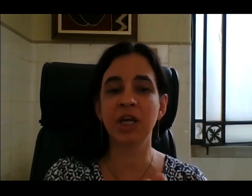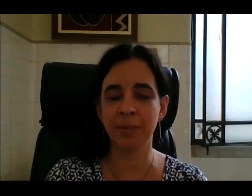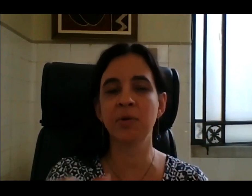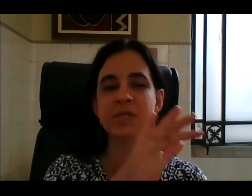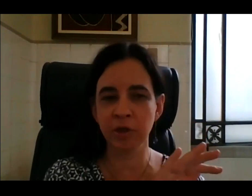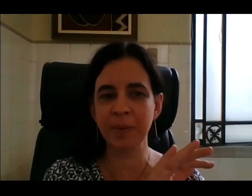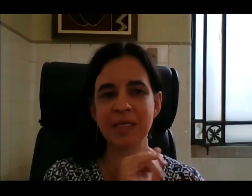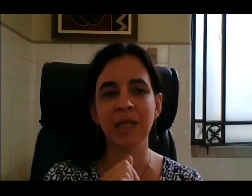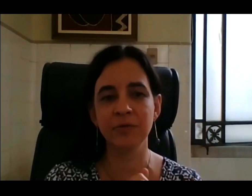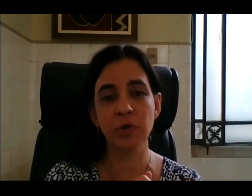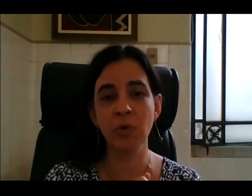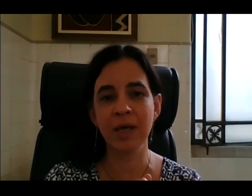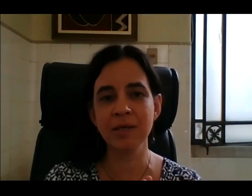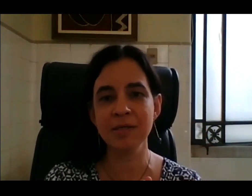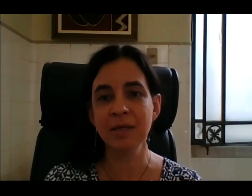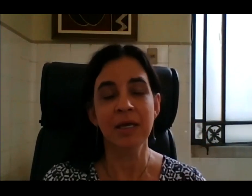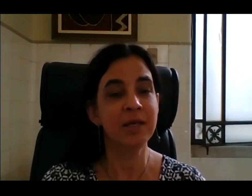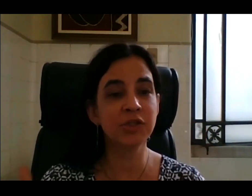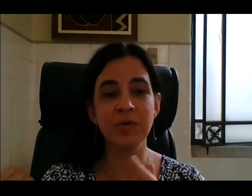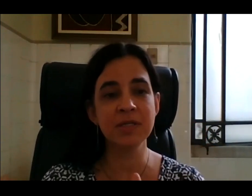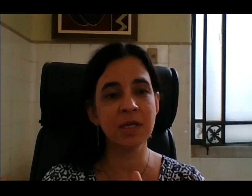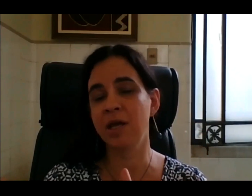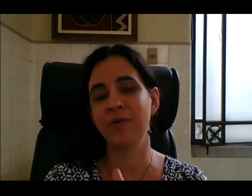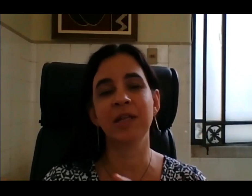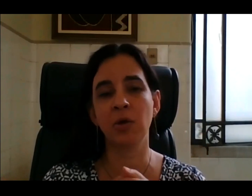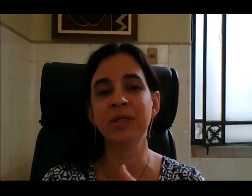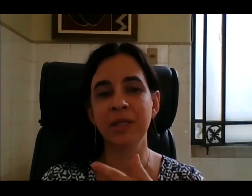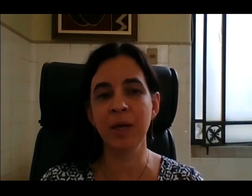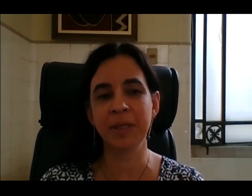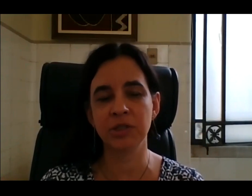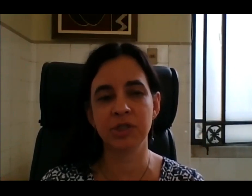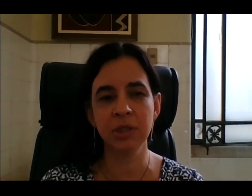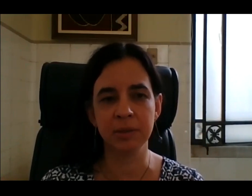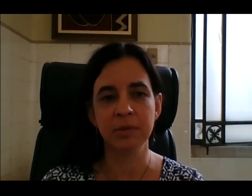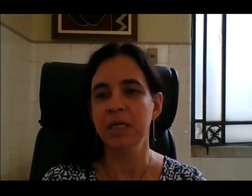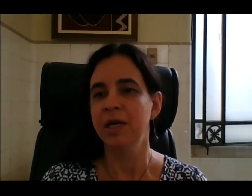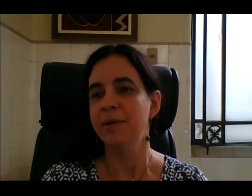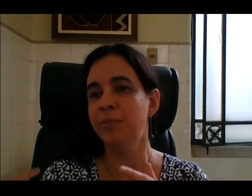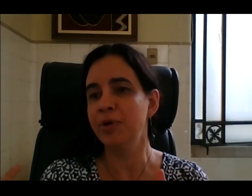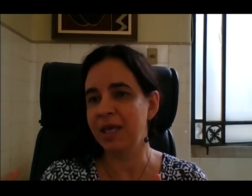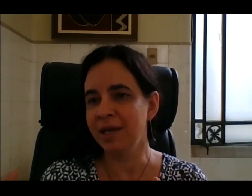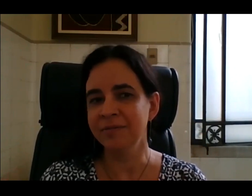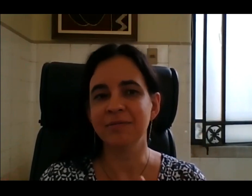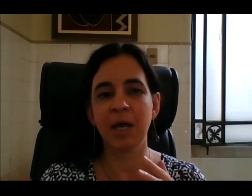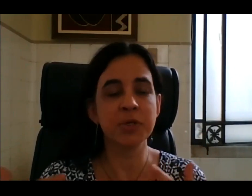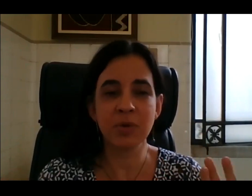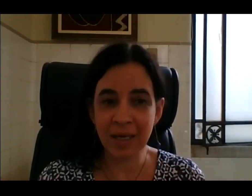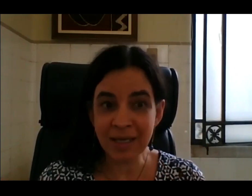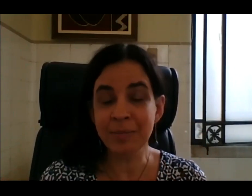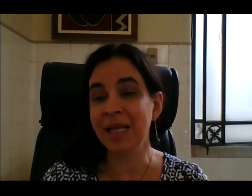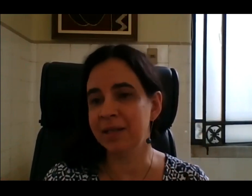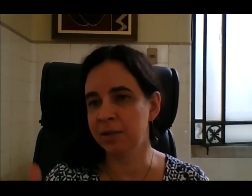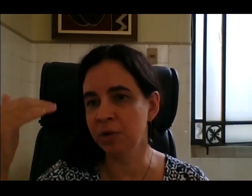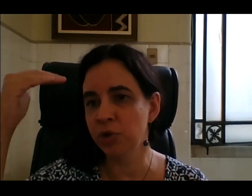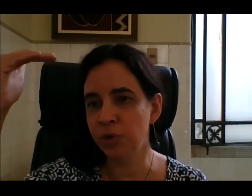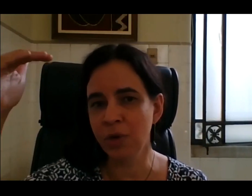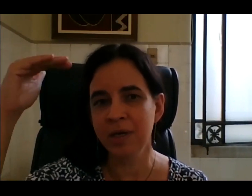na verdade, acaba conseguindo passar na livre concorrência e, às vezes, a vaga da cota não é preenchida porque a pessoa é